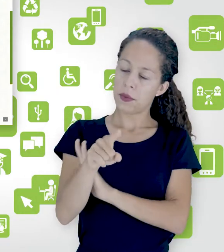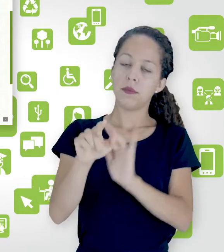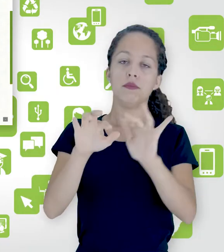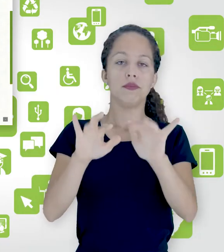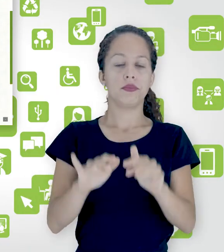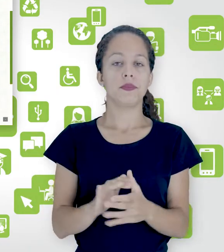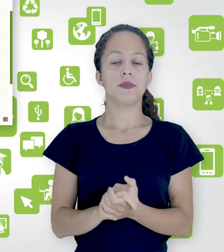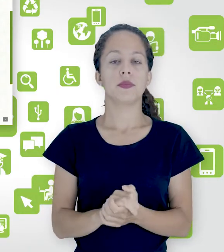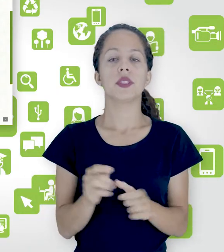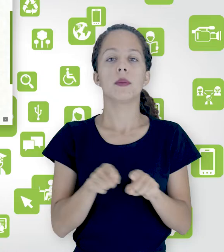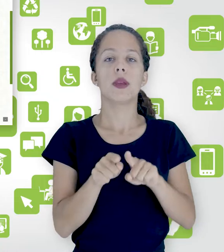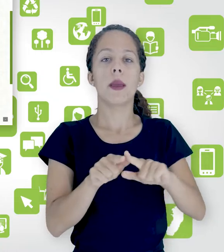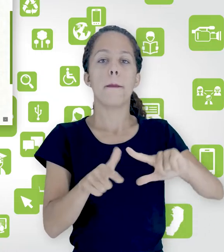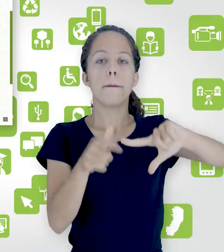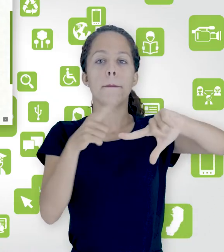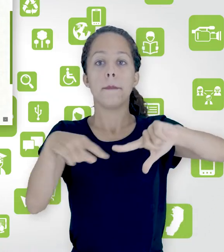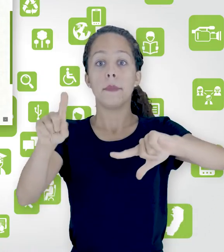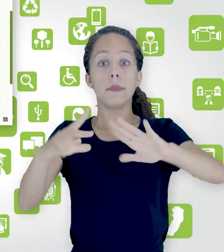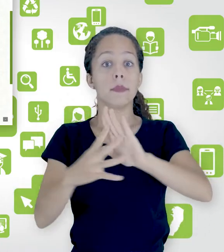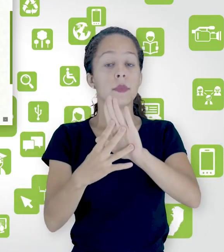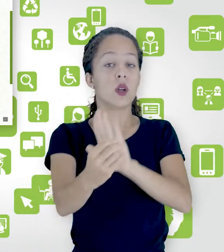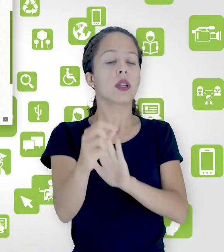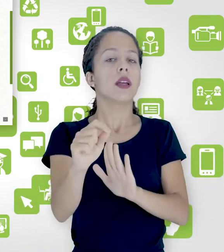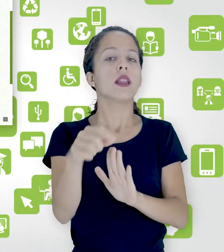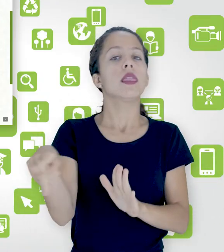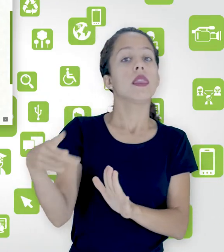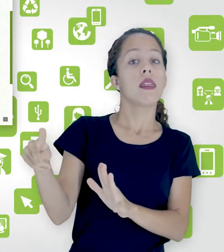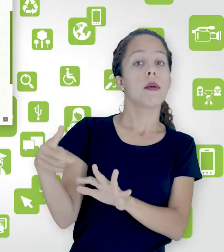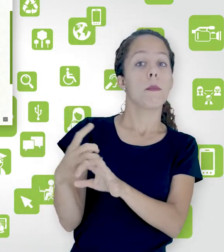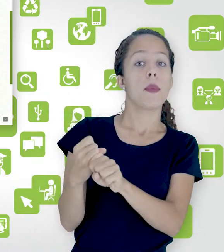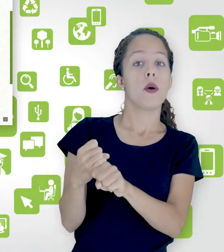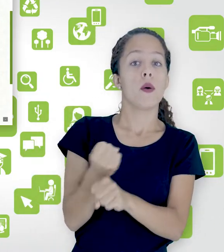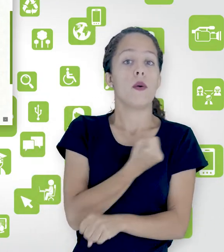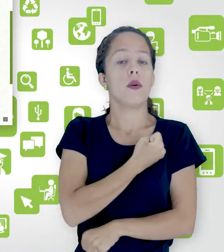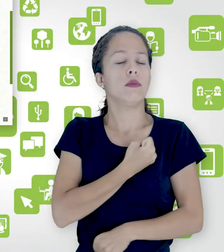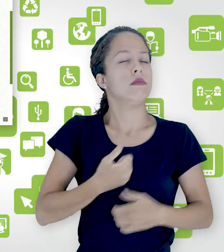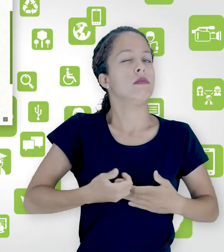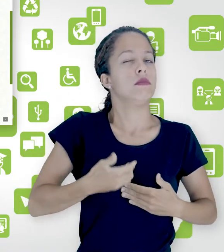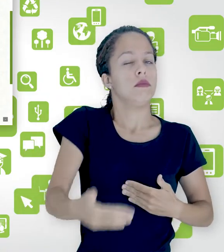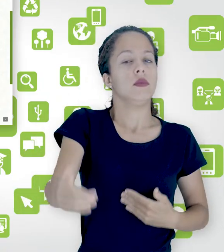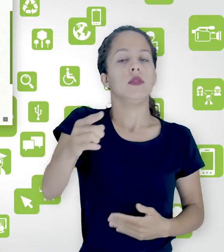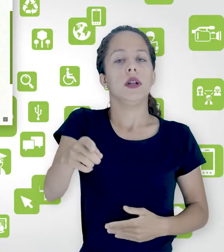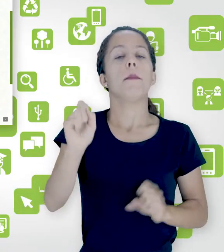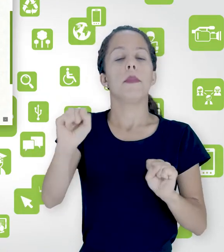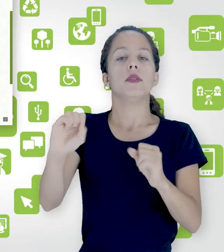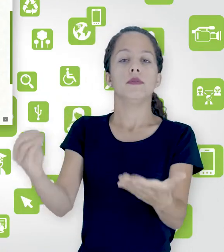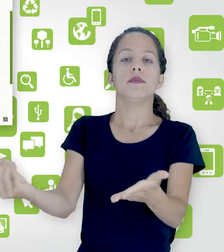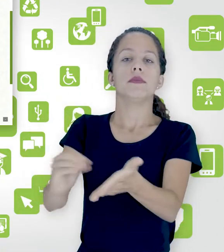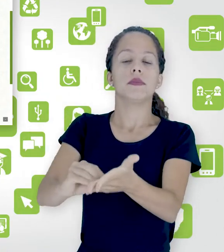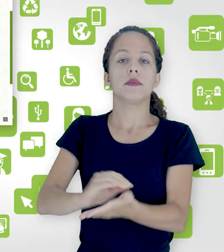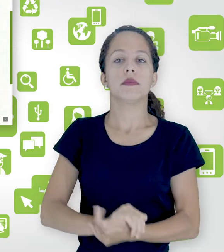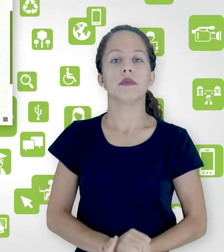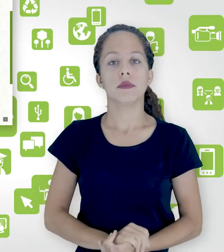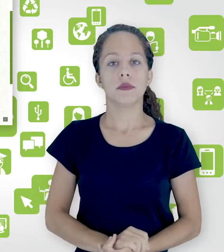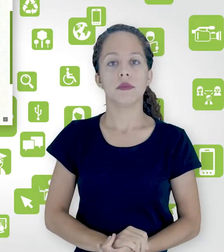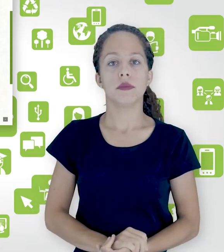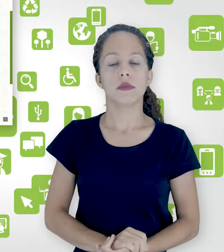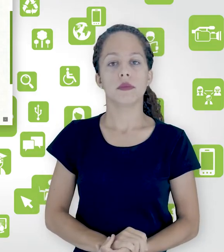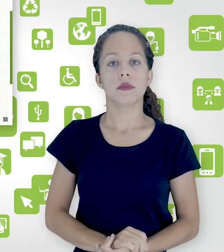Marcação padrão é o valor da questão que você pode definir também posteriormente. Feedback geral é a